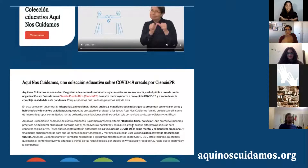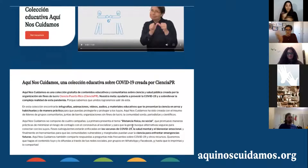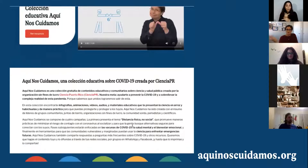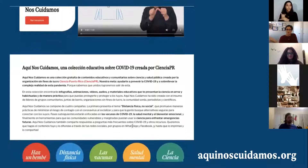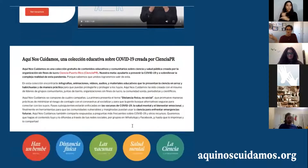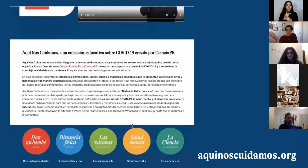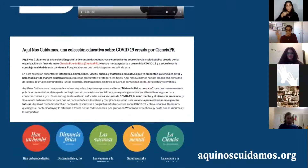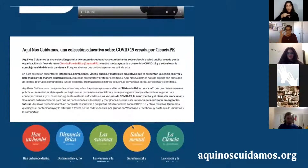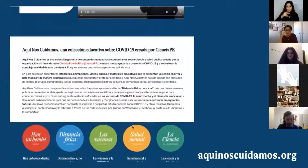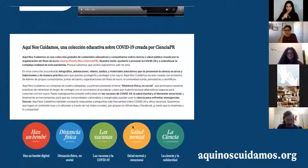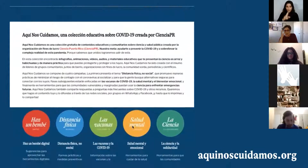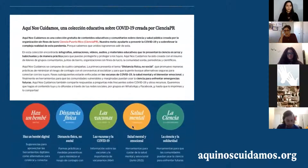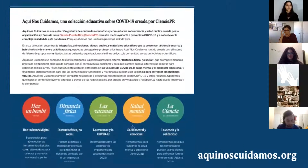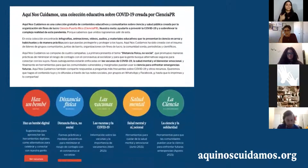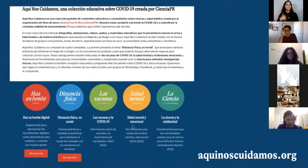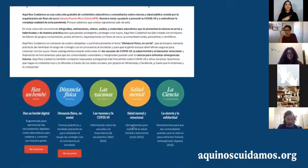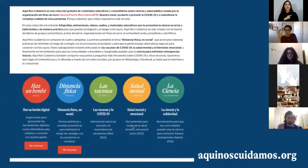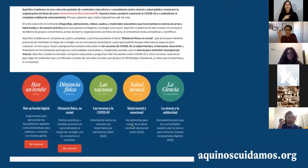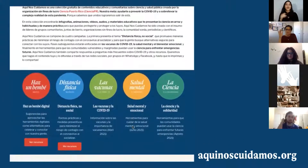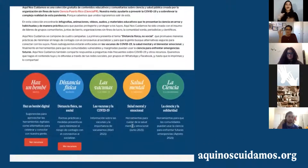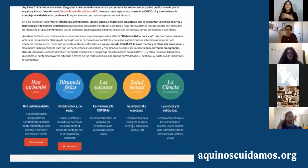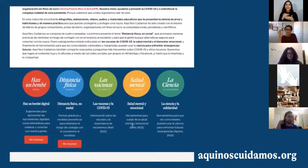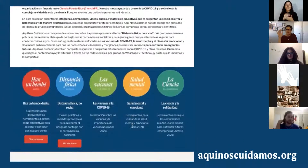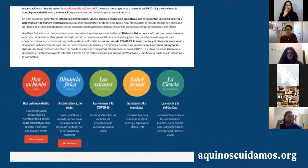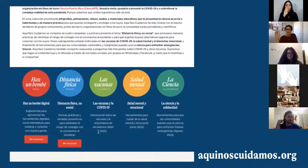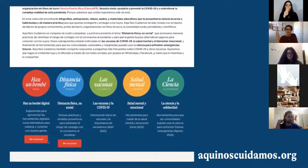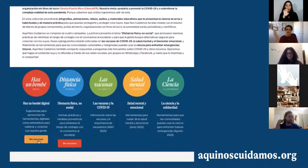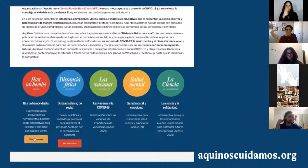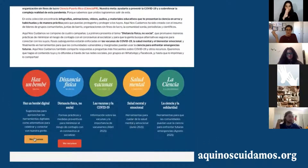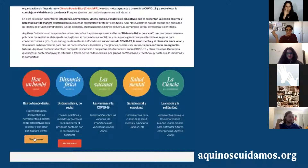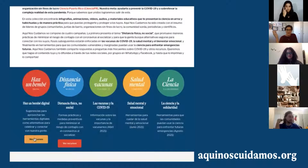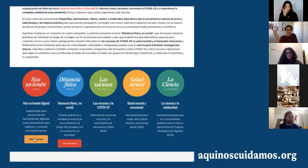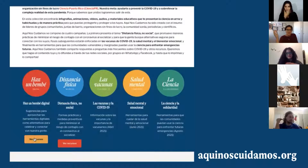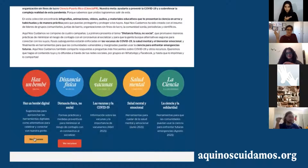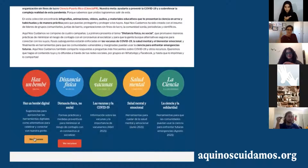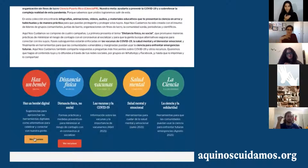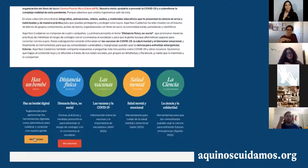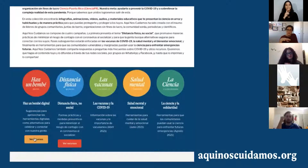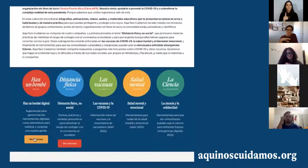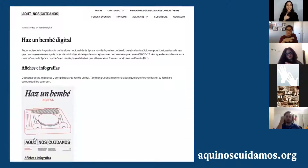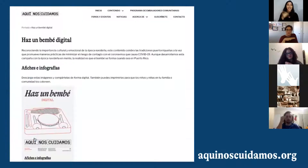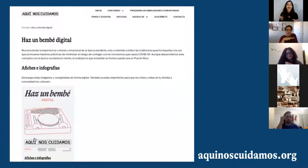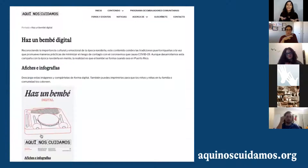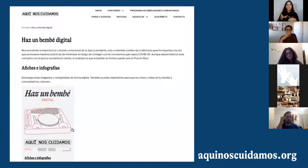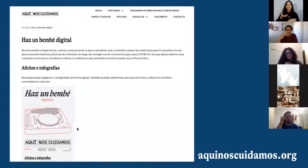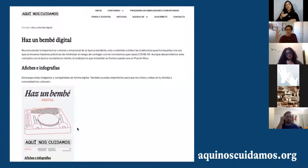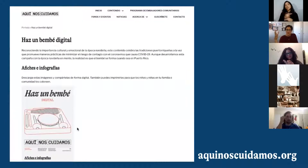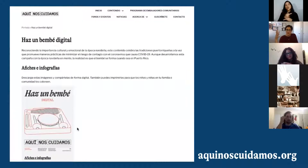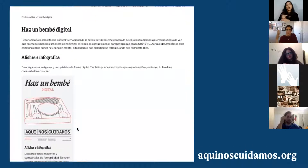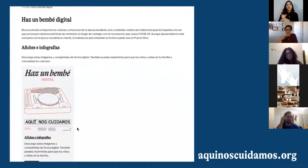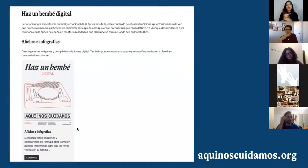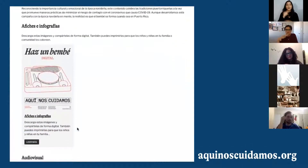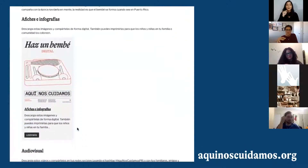Tenemos un website, aquí nos cuidamos.org. Entonces, en este website van a poder